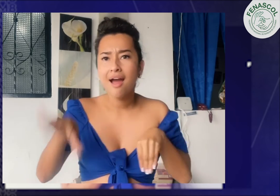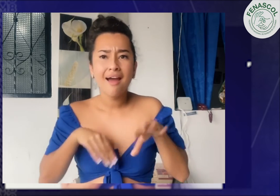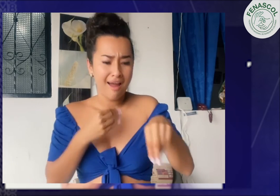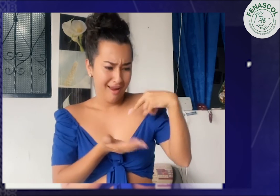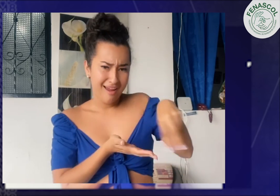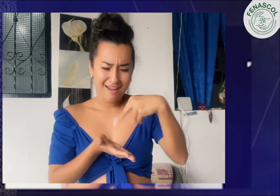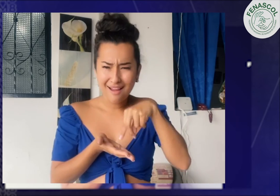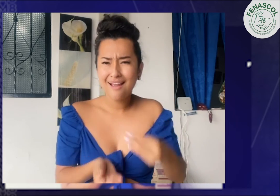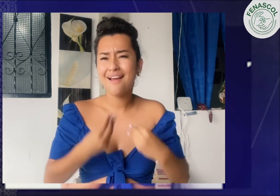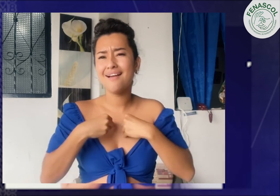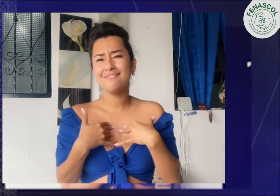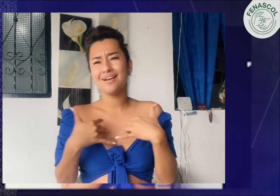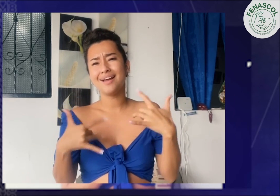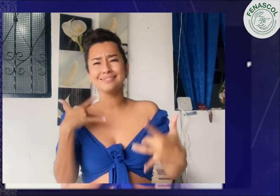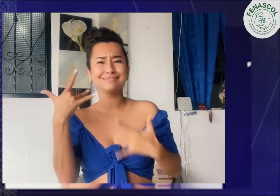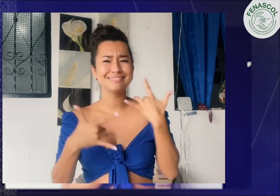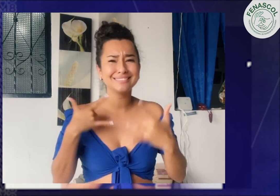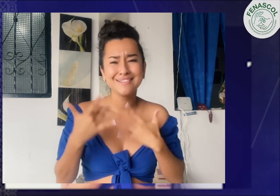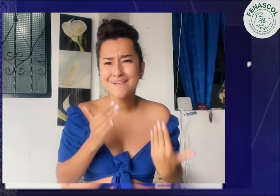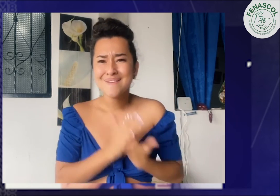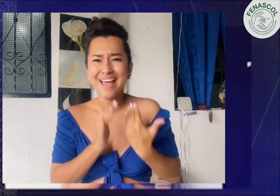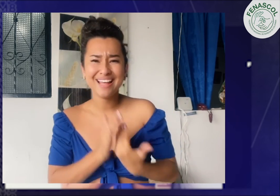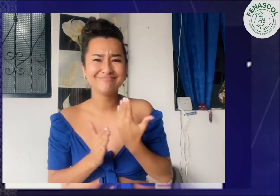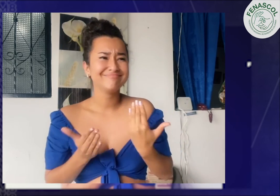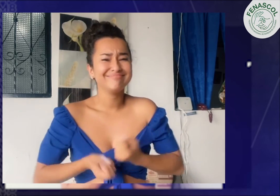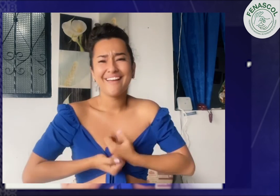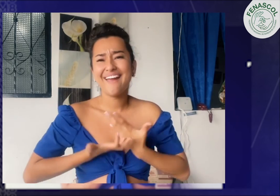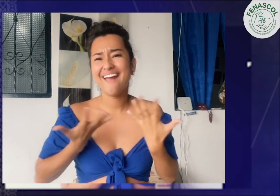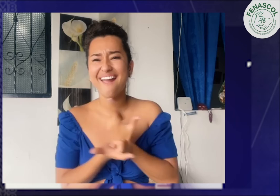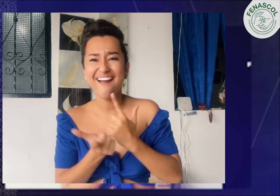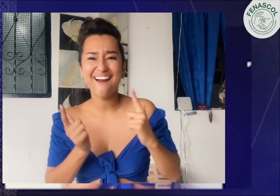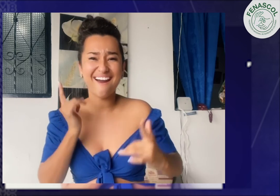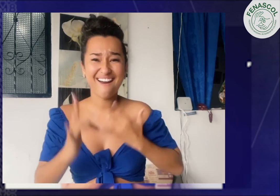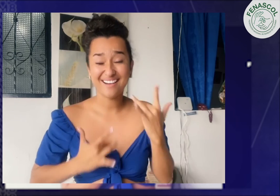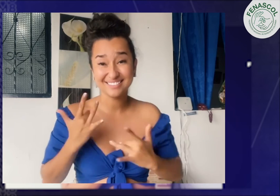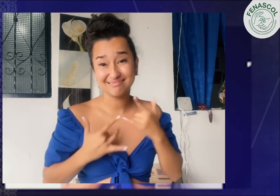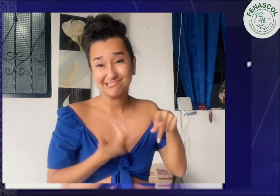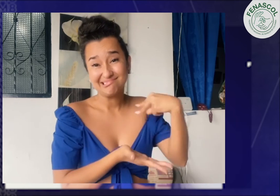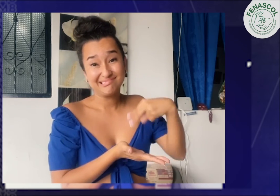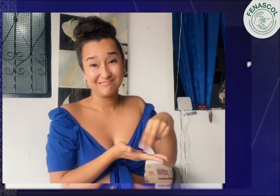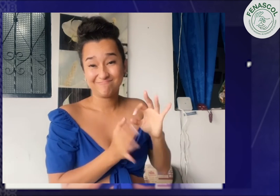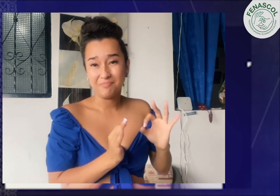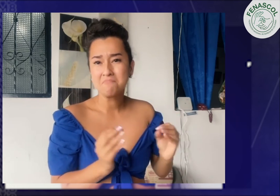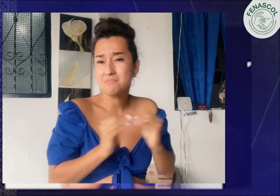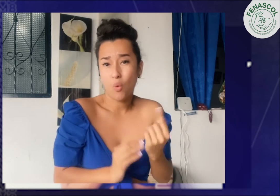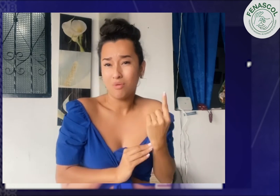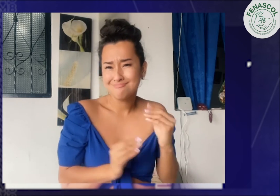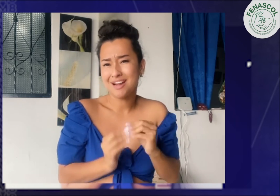nuevos bailes, expresarme libremente, la danza me da felicidad Bueno, no solo ella, también el deporte